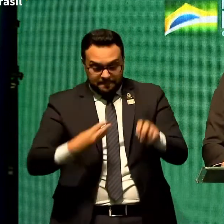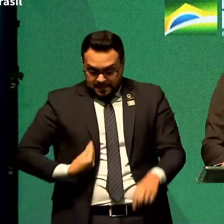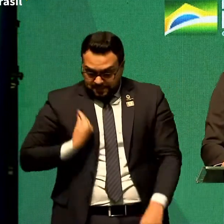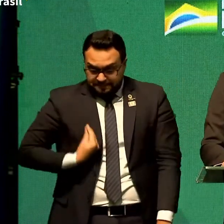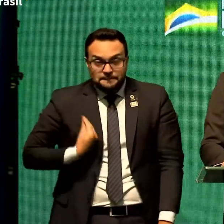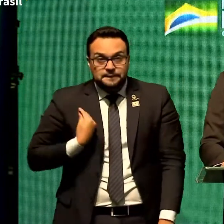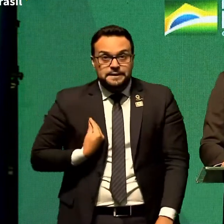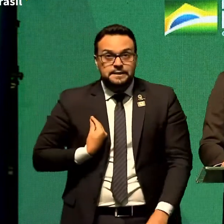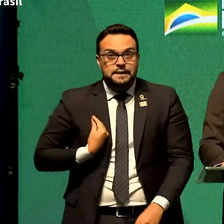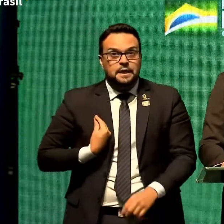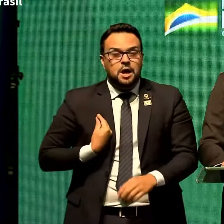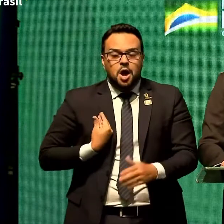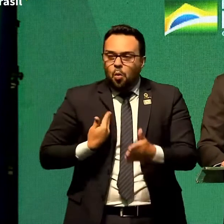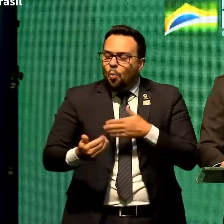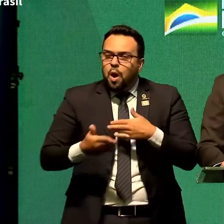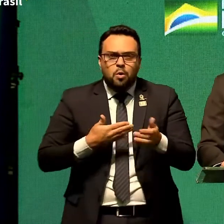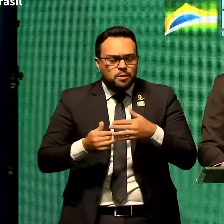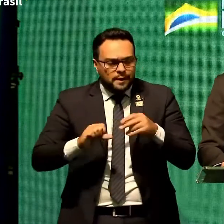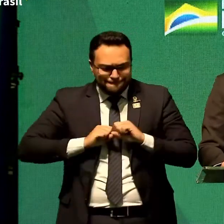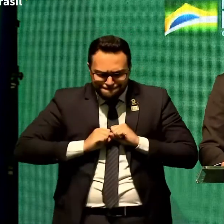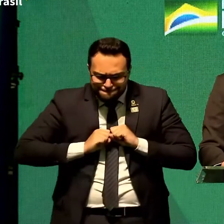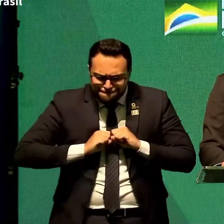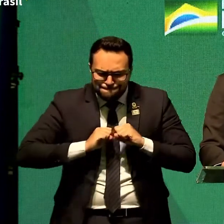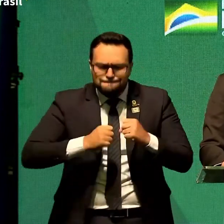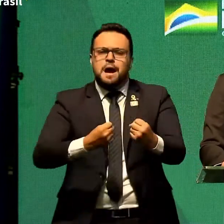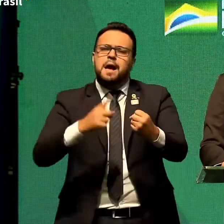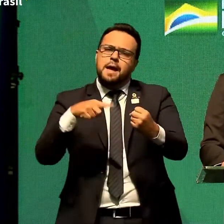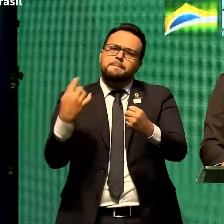para nós qualquer esforço é válido